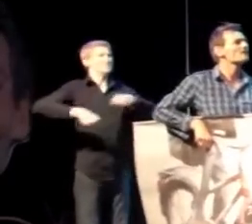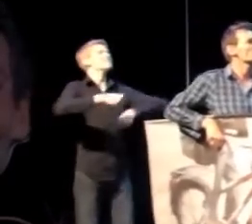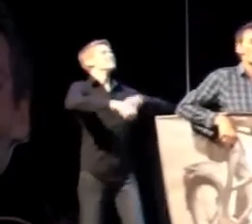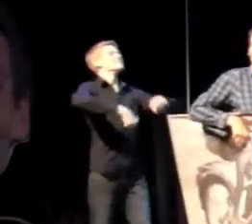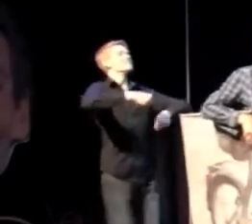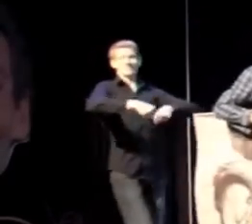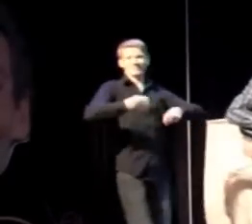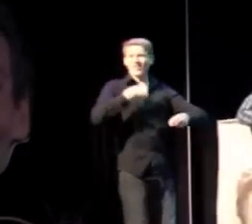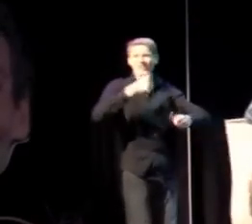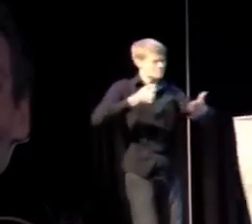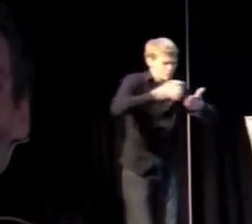Zonder dat ik bots.